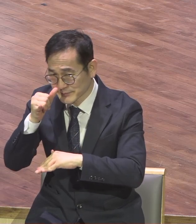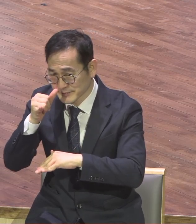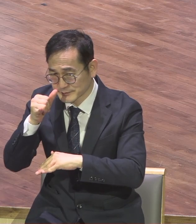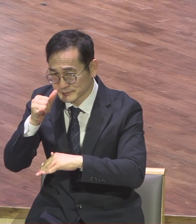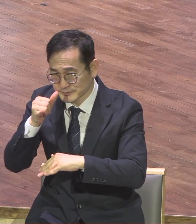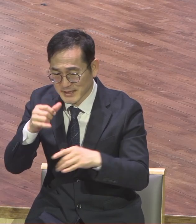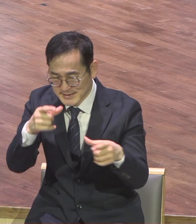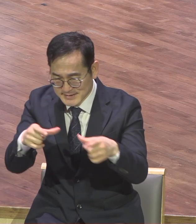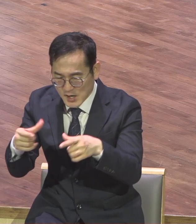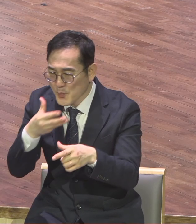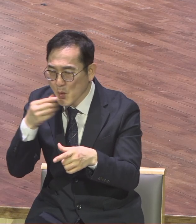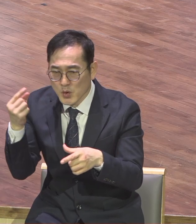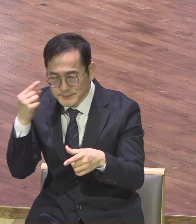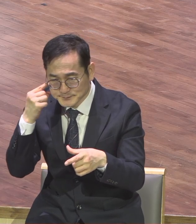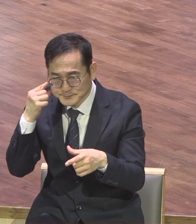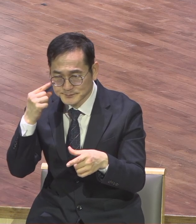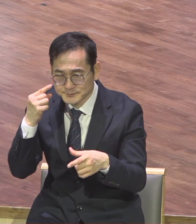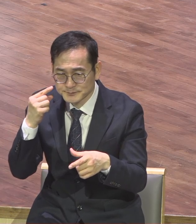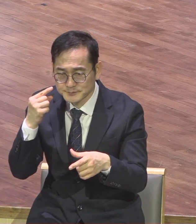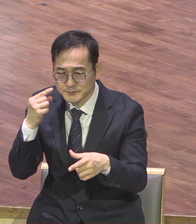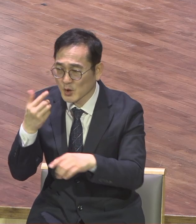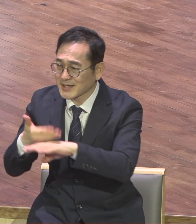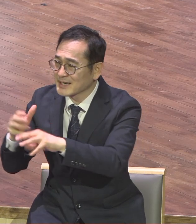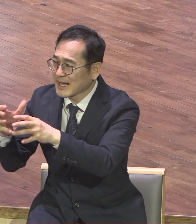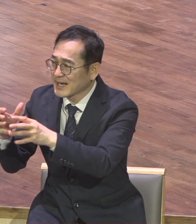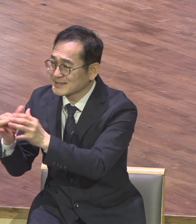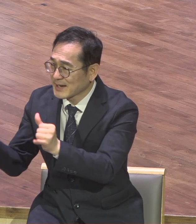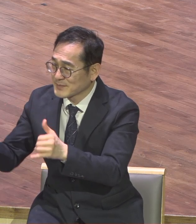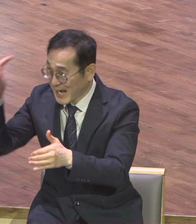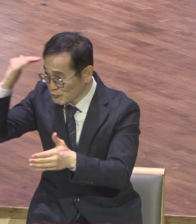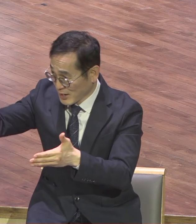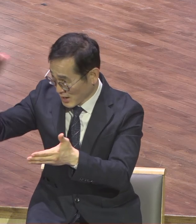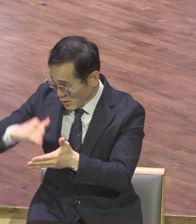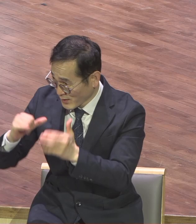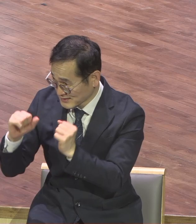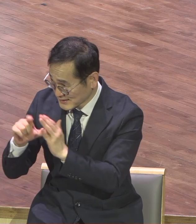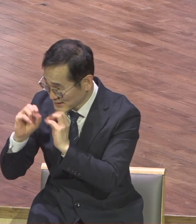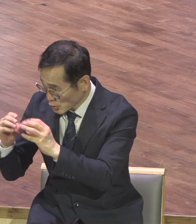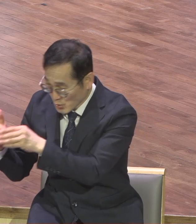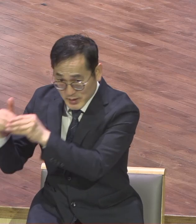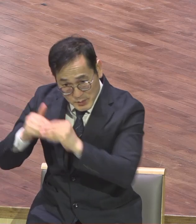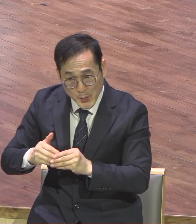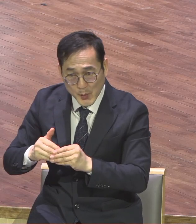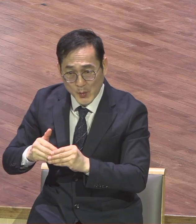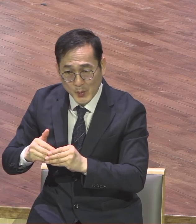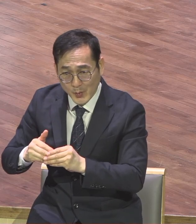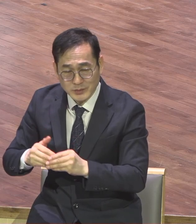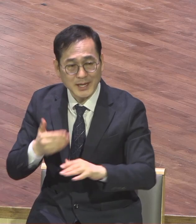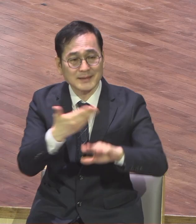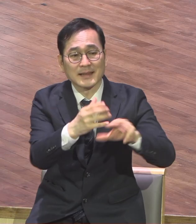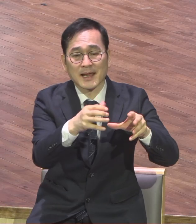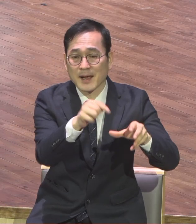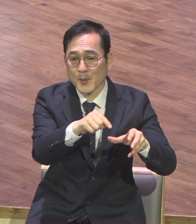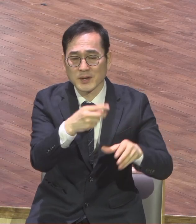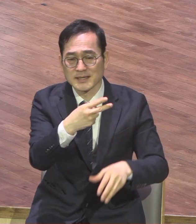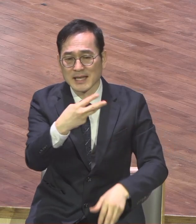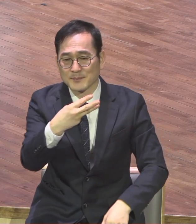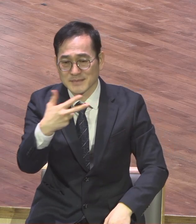복음화와 함께 단민족 복음화라는 두 가지 방향으로 나가게 됩니다 국내는 그리고 해외 성교는 237 정탄군 책자가